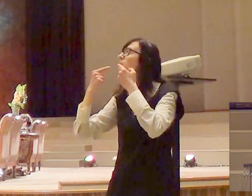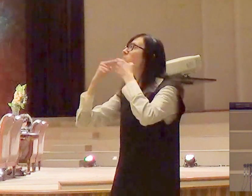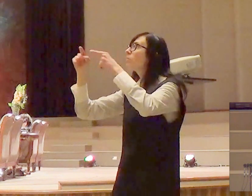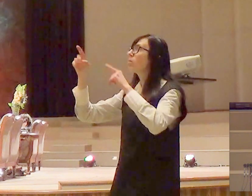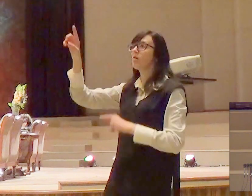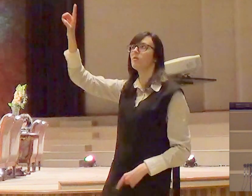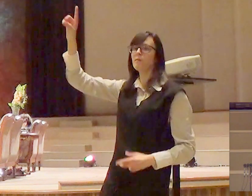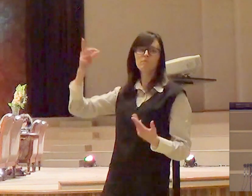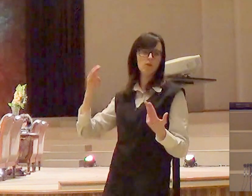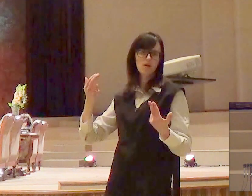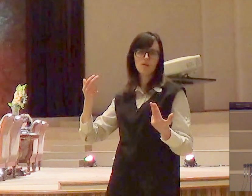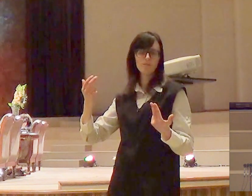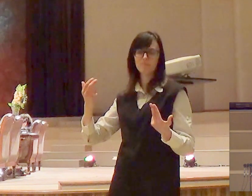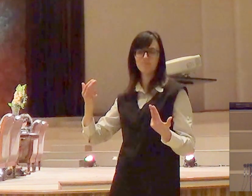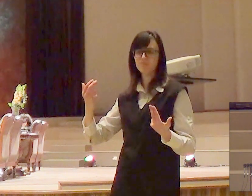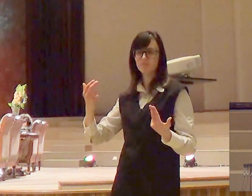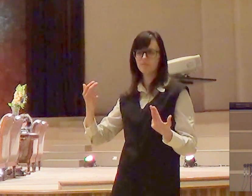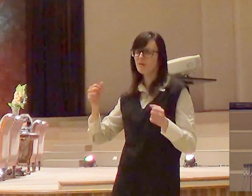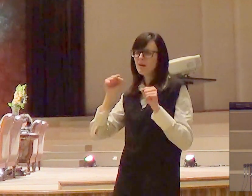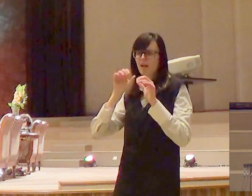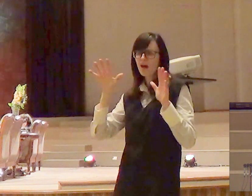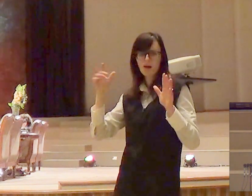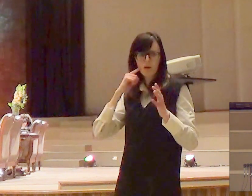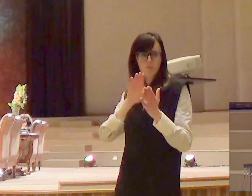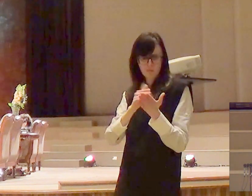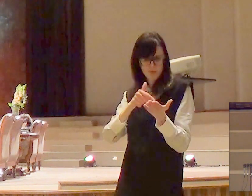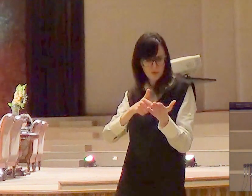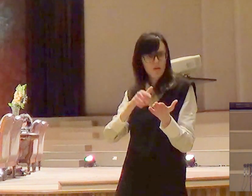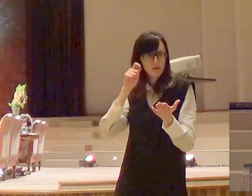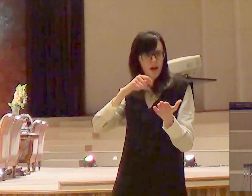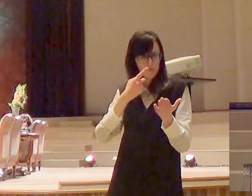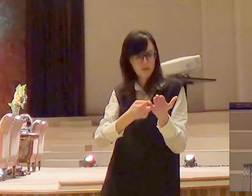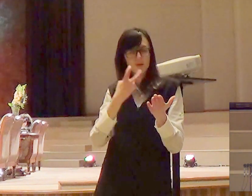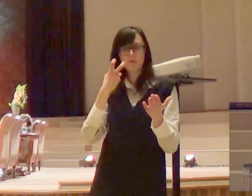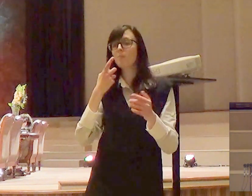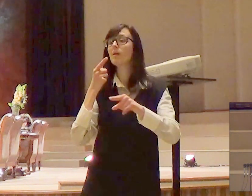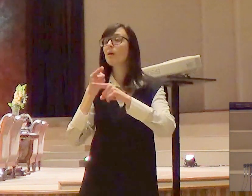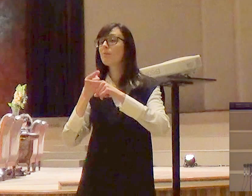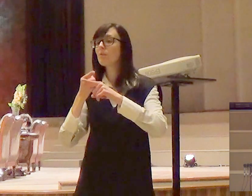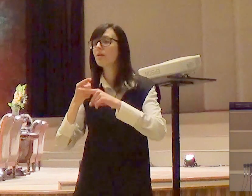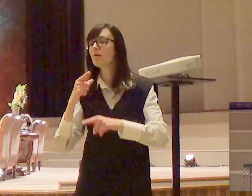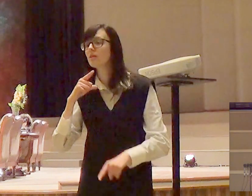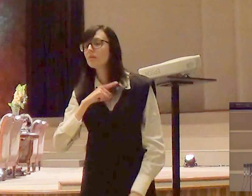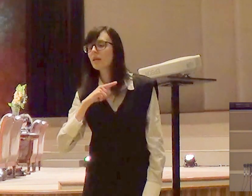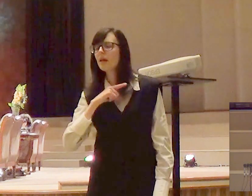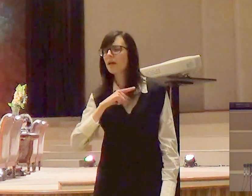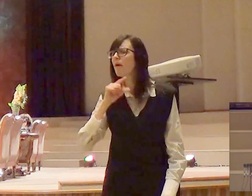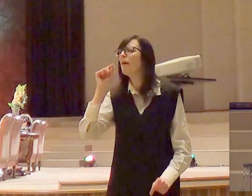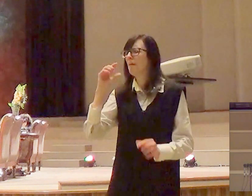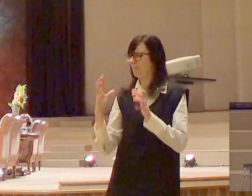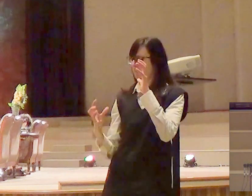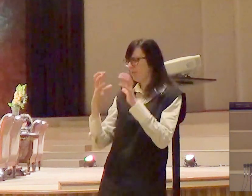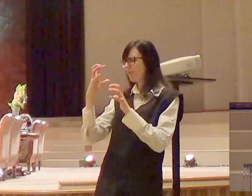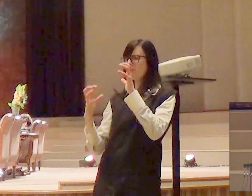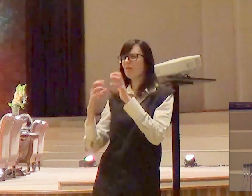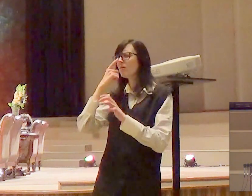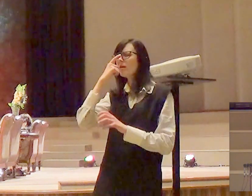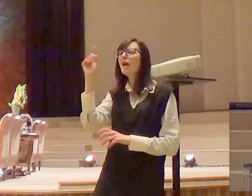revoltando. É claro isso na Bíblia, porque o que está em jogo nessa discussão não era teologia,